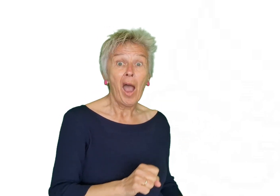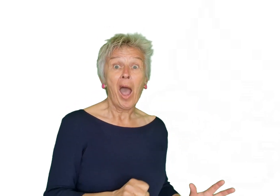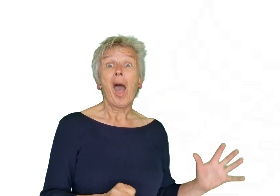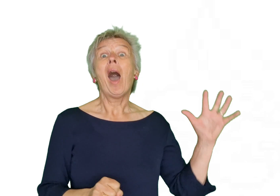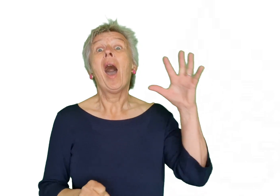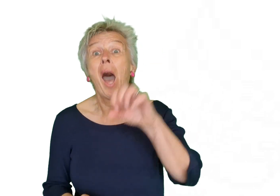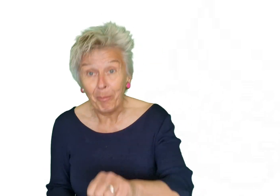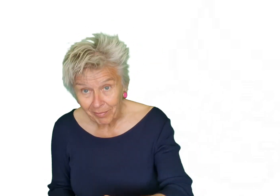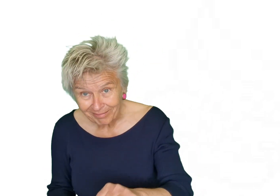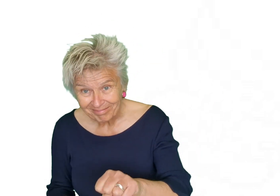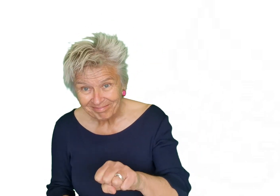grap!